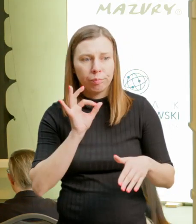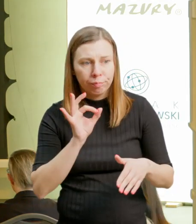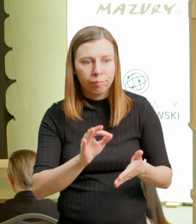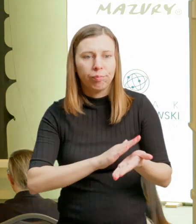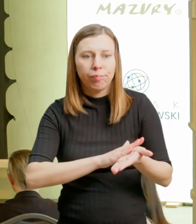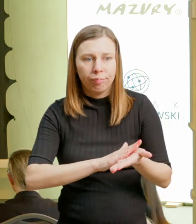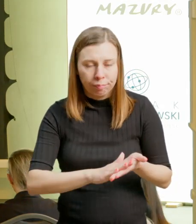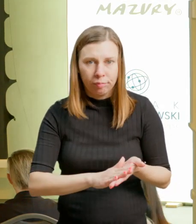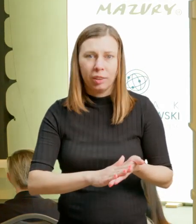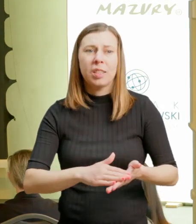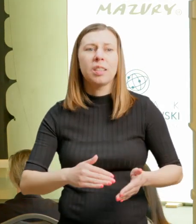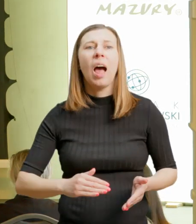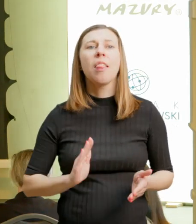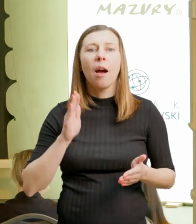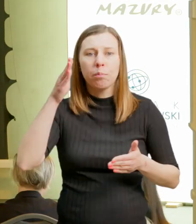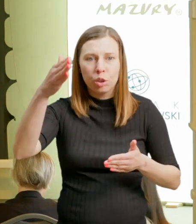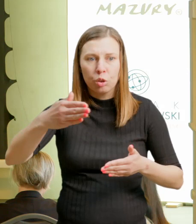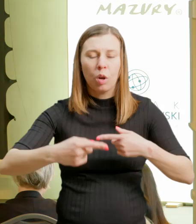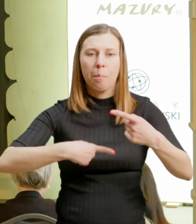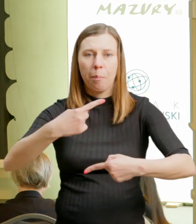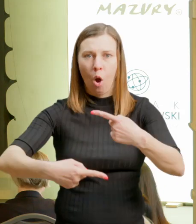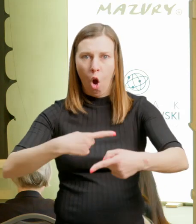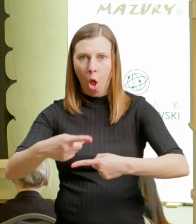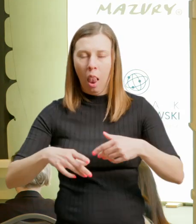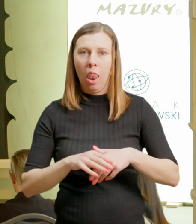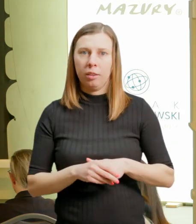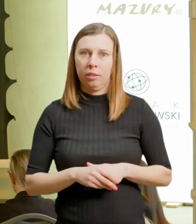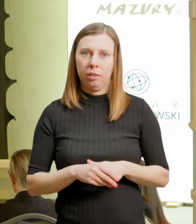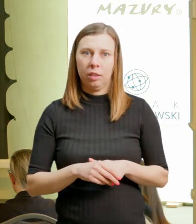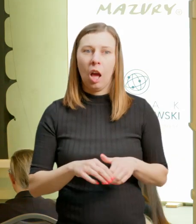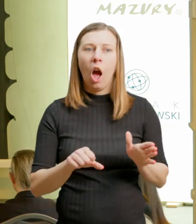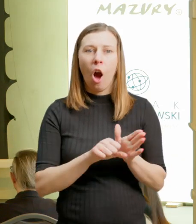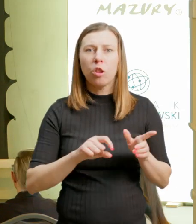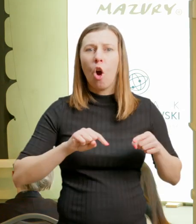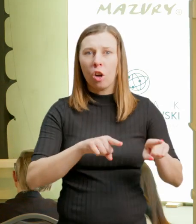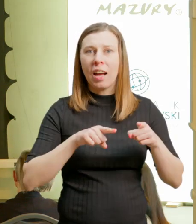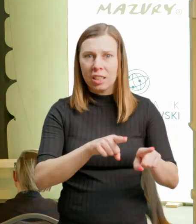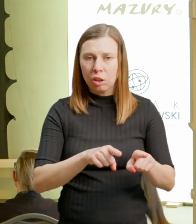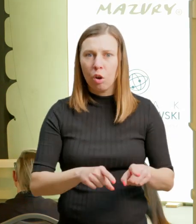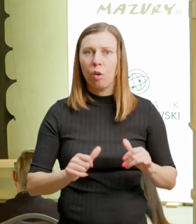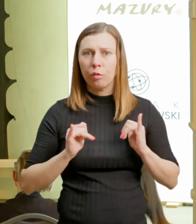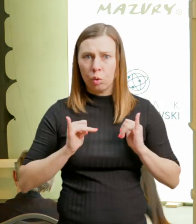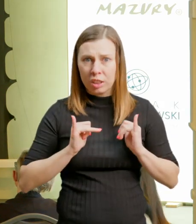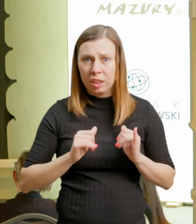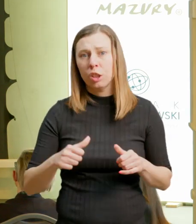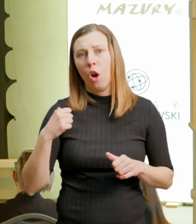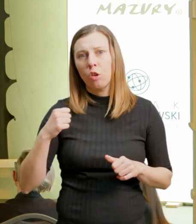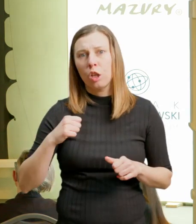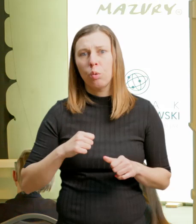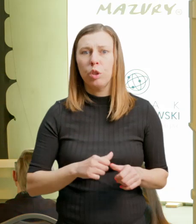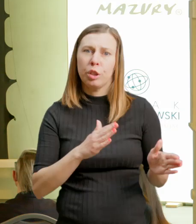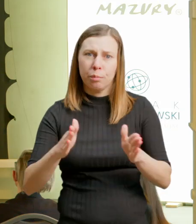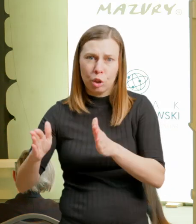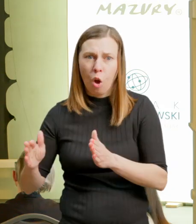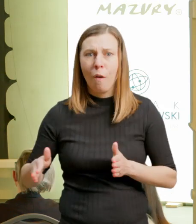też oczekuje się opracowywania takich tras, które będą łączyły lokalną bazę noclegową z atrakcjami, które